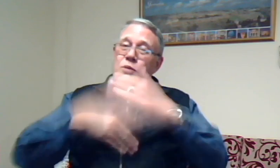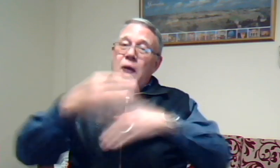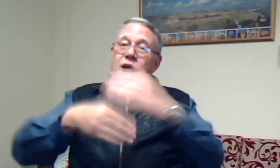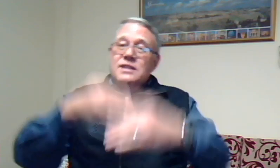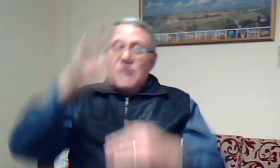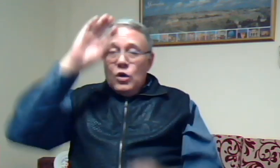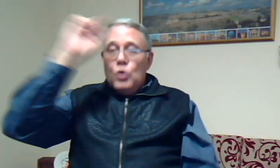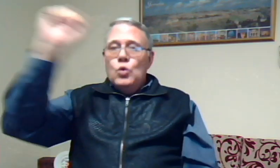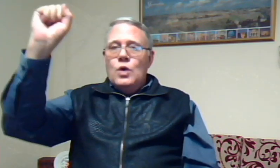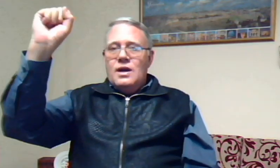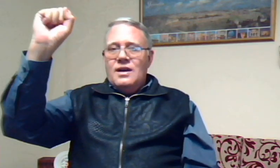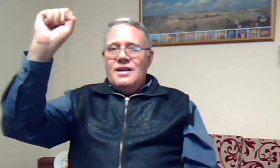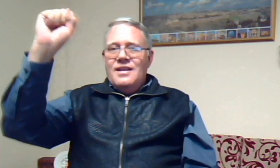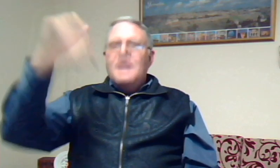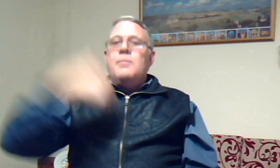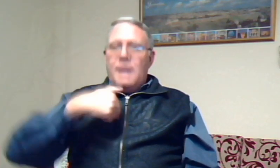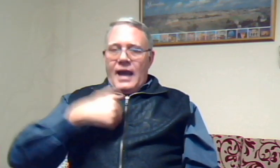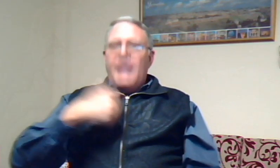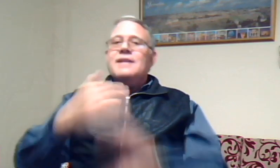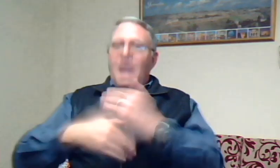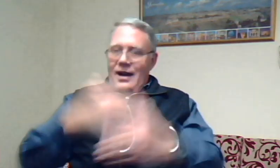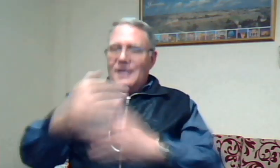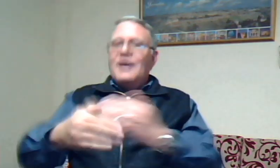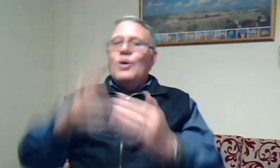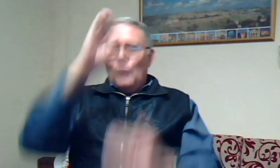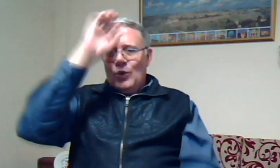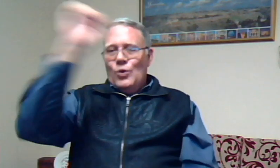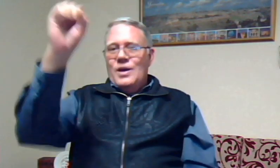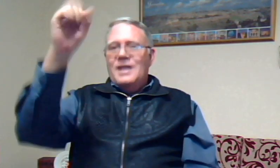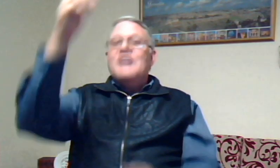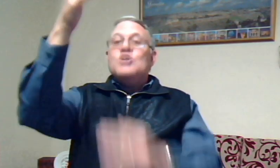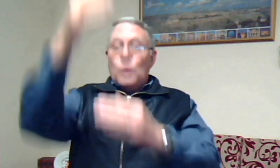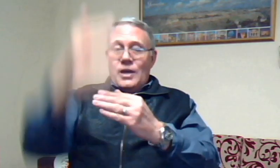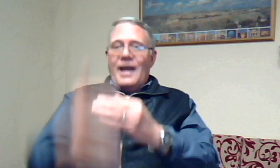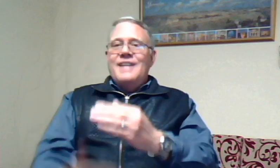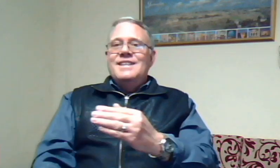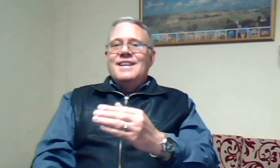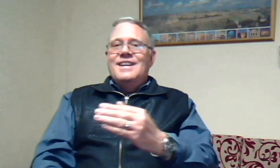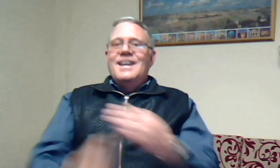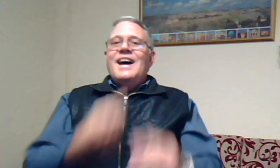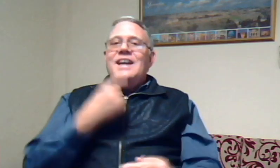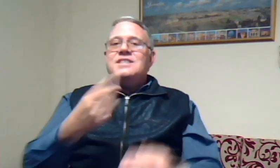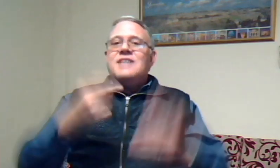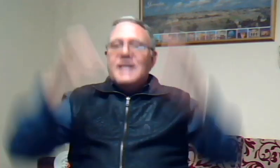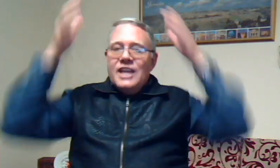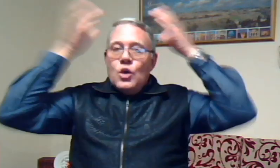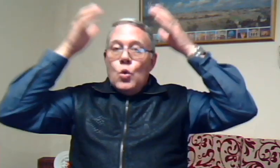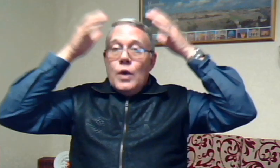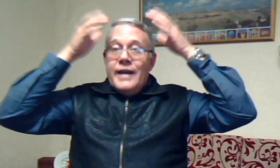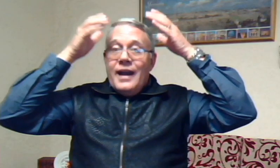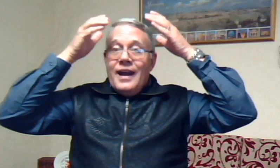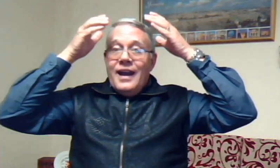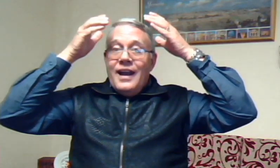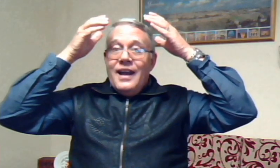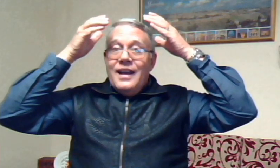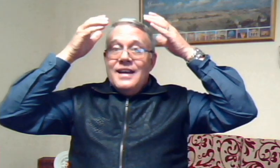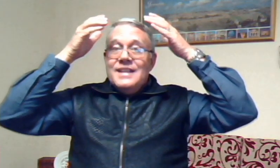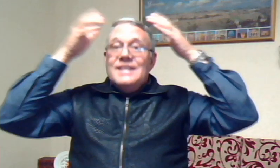aan Te Geloo Maar Ek het Angeel Geloo Tot die Einde Hy sê Die Koning Die